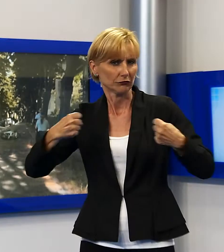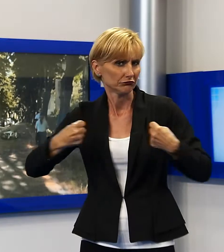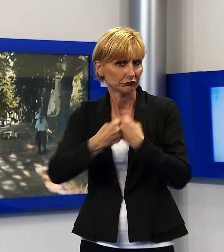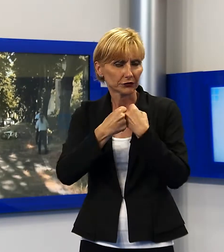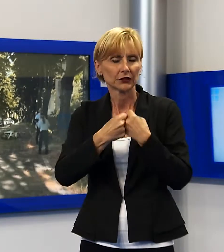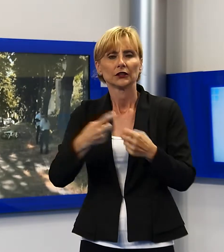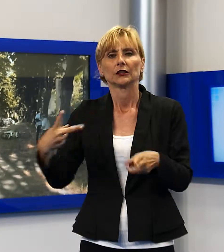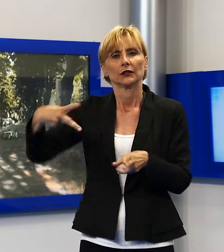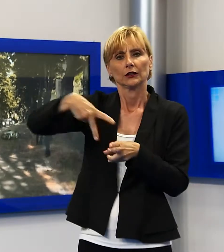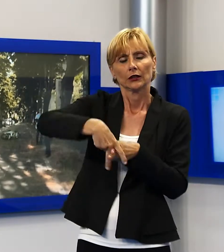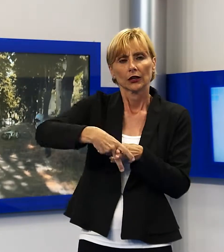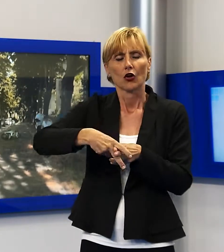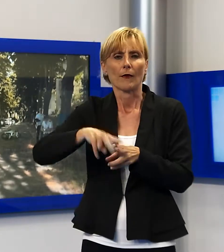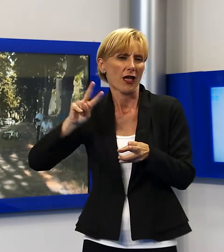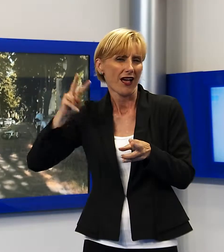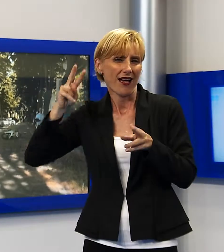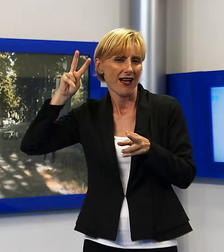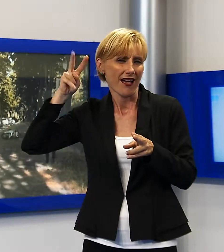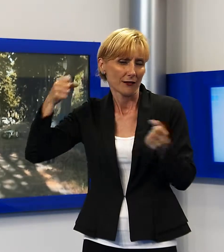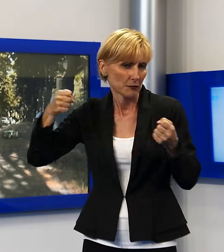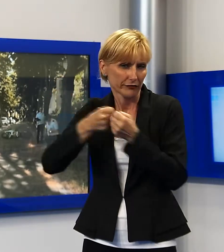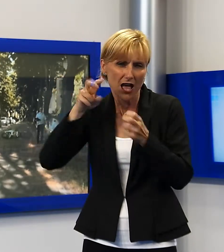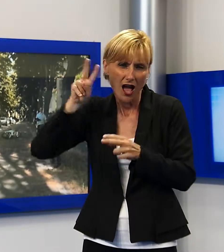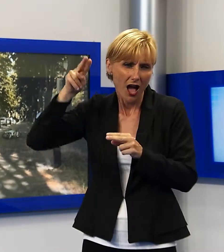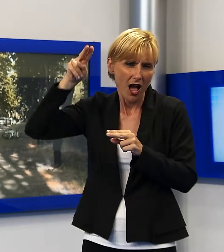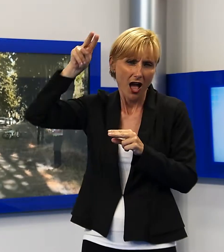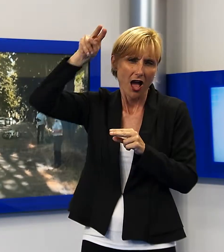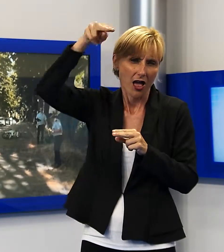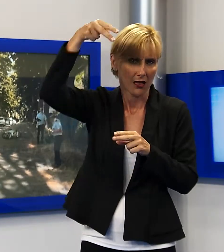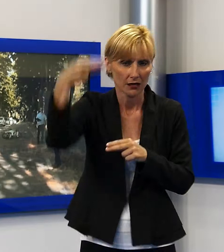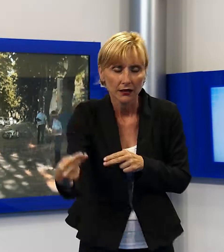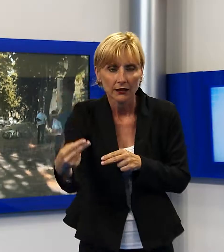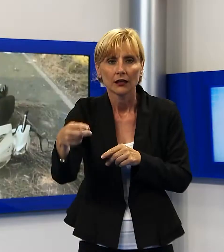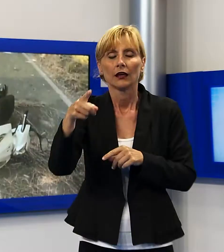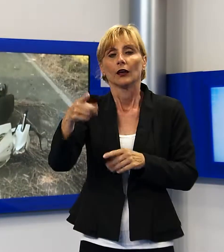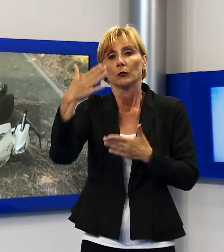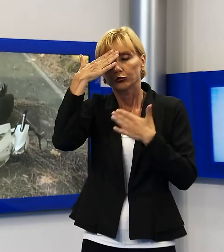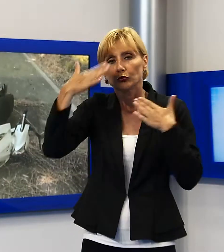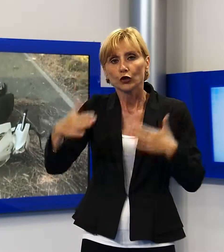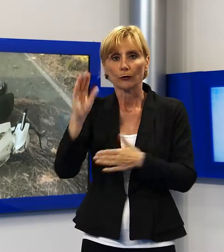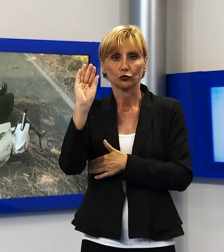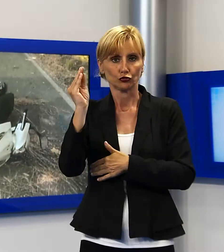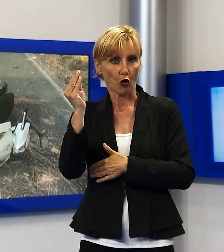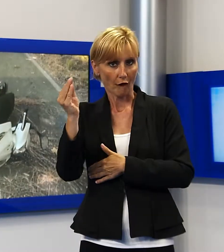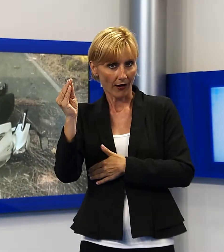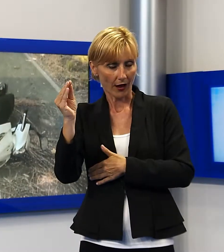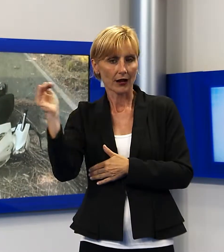al suolo, di fronte agli occhi increduli dei passanti. Purtroppo in gravi condizioni, il ragazzo vittima di un violento incidente stradale,